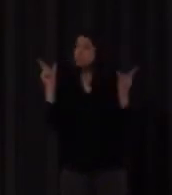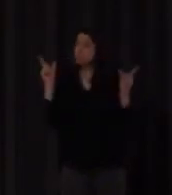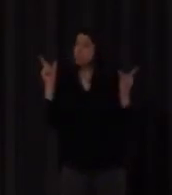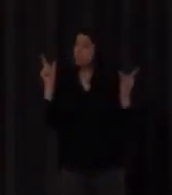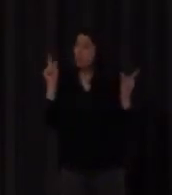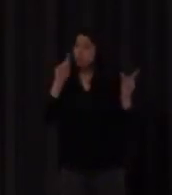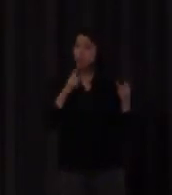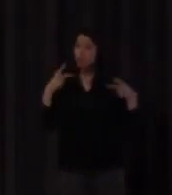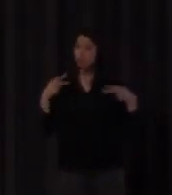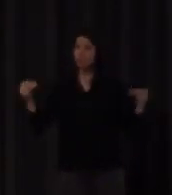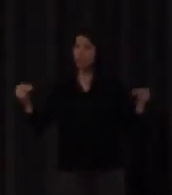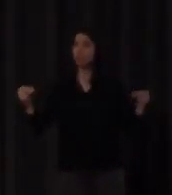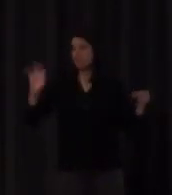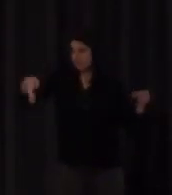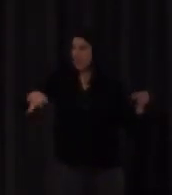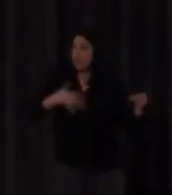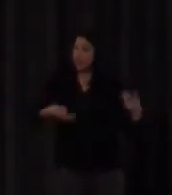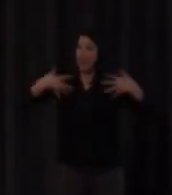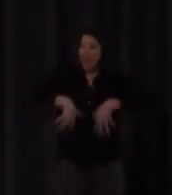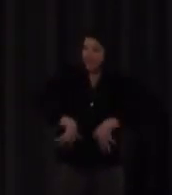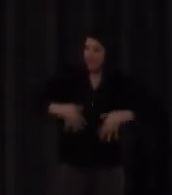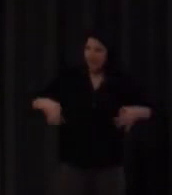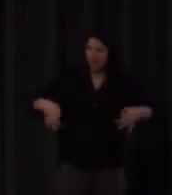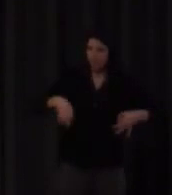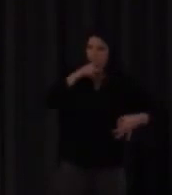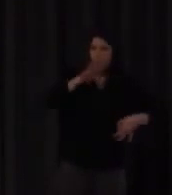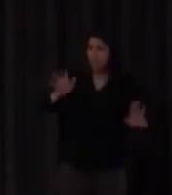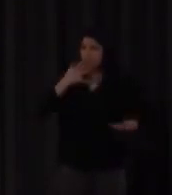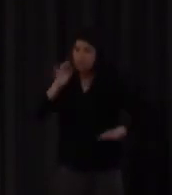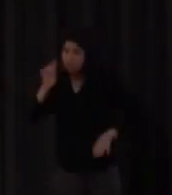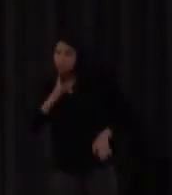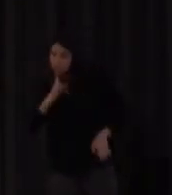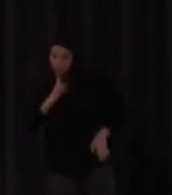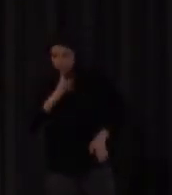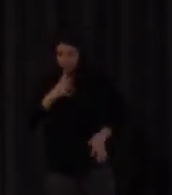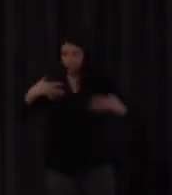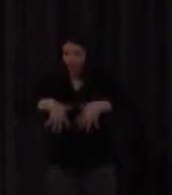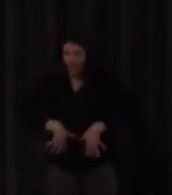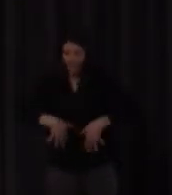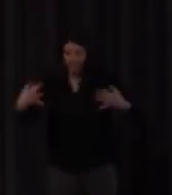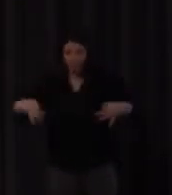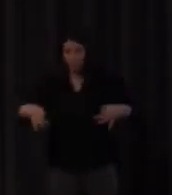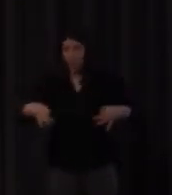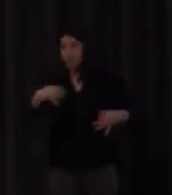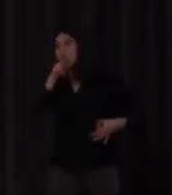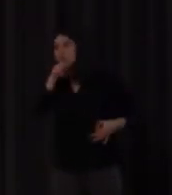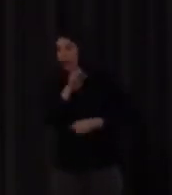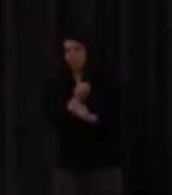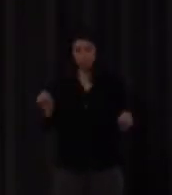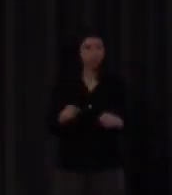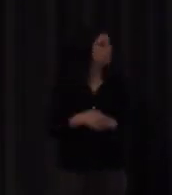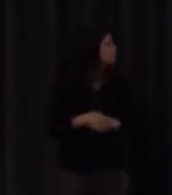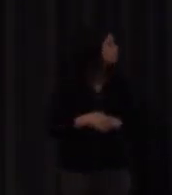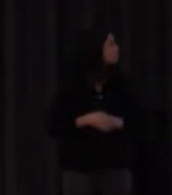adquirir con naturalidad naturalmente una lengua oral otra frase